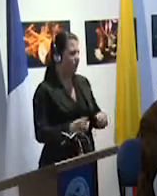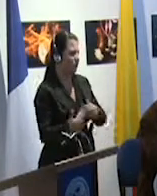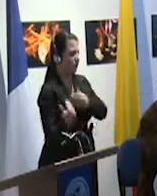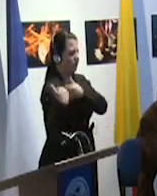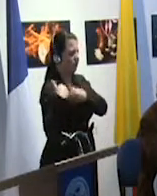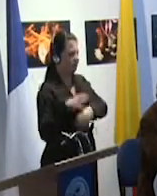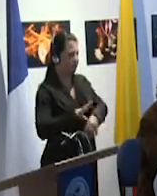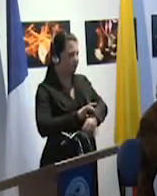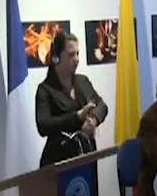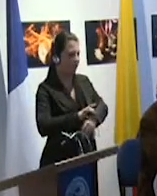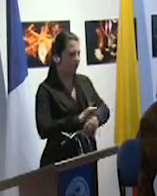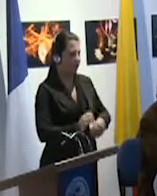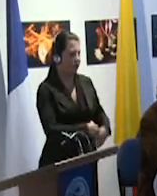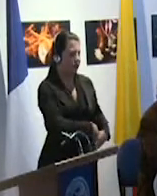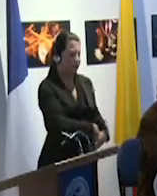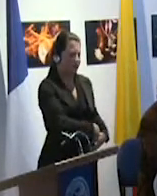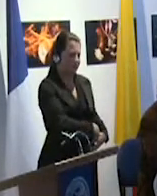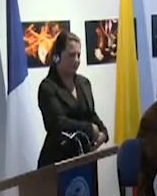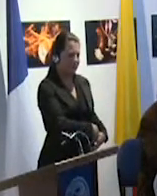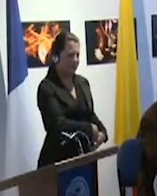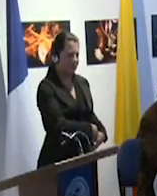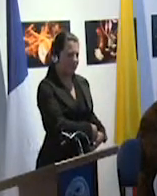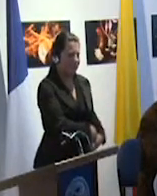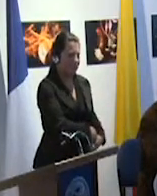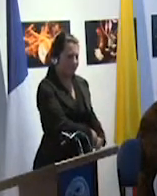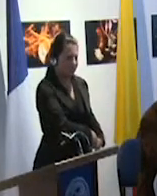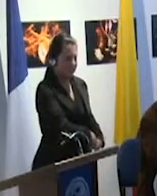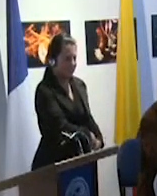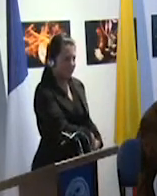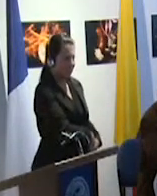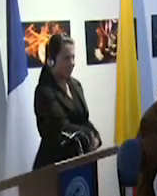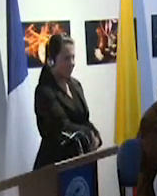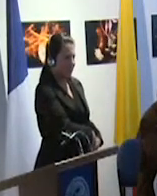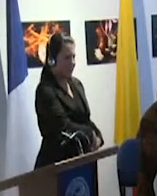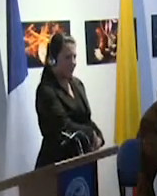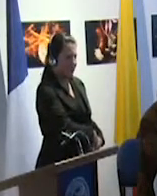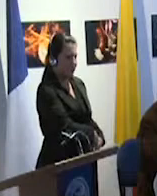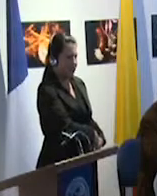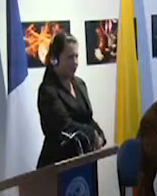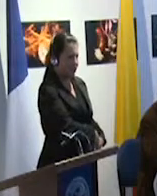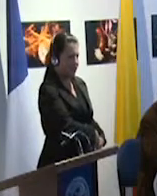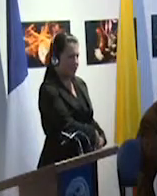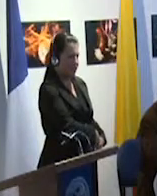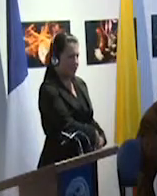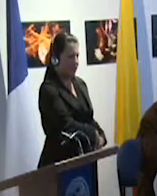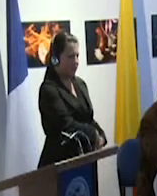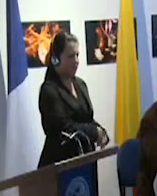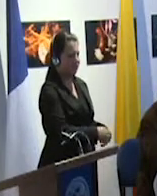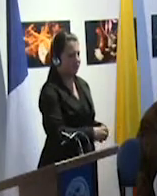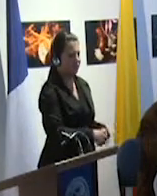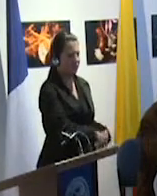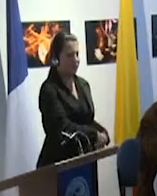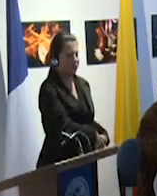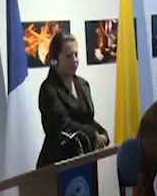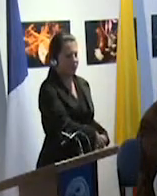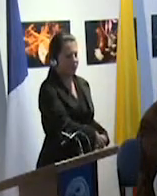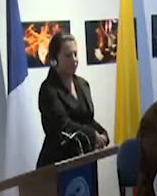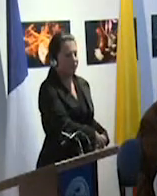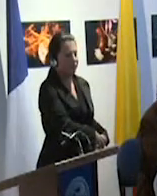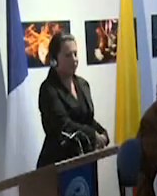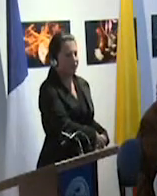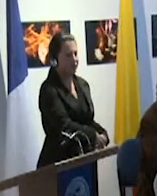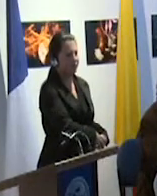La integración permite a los niños en situación de discapacidad